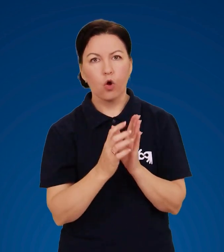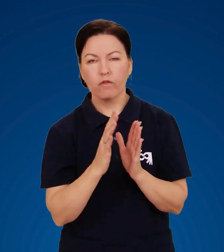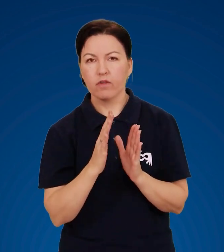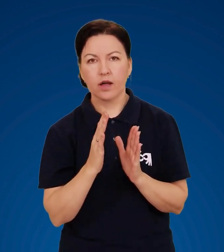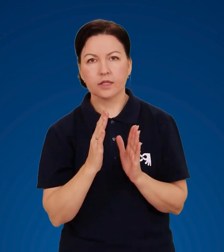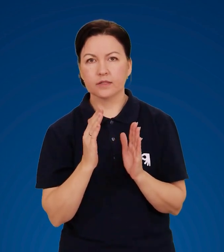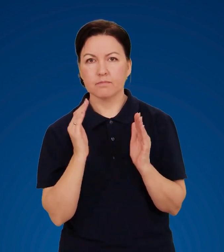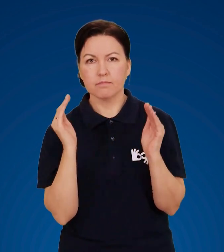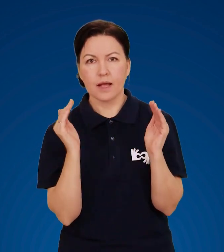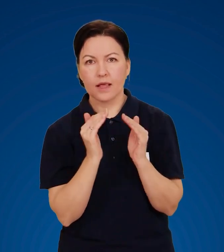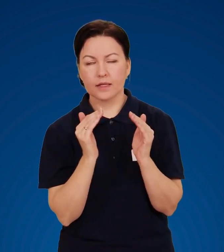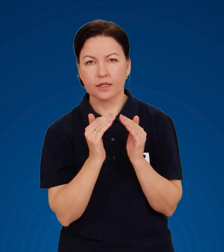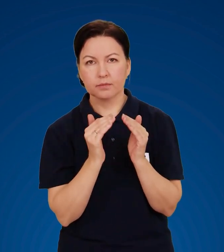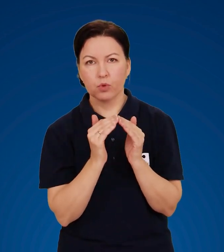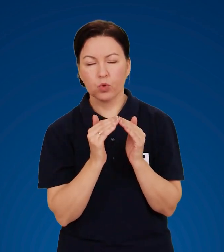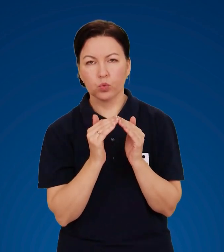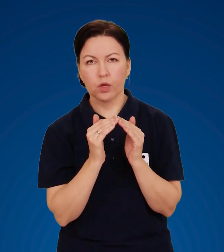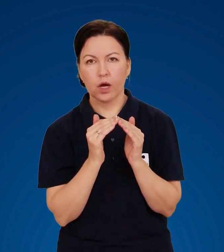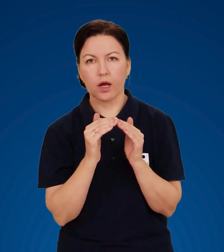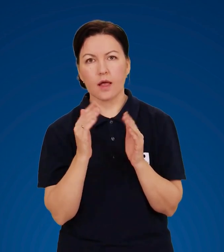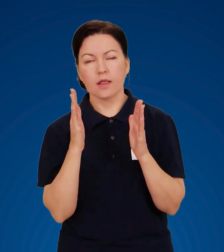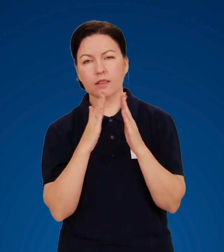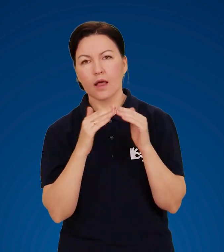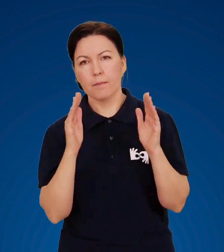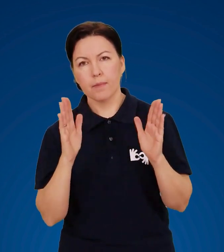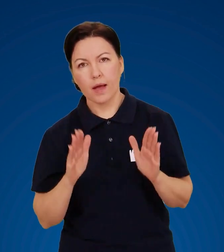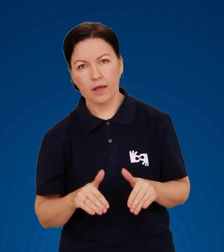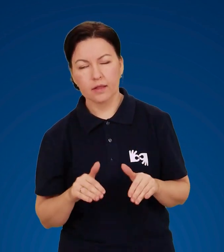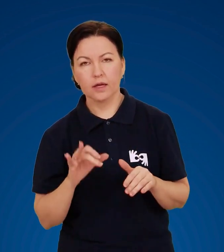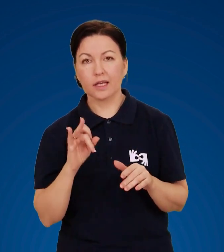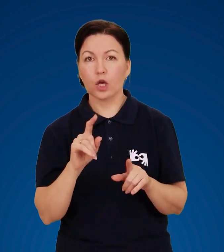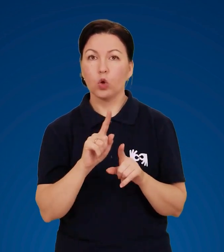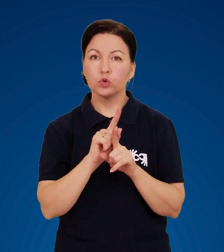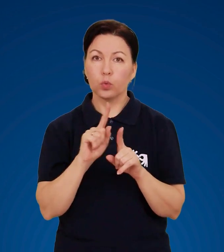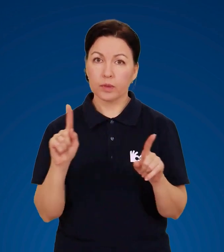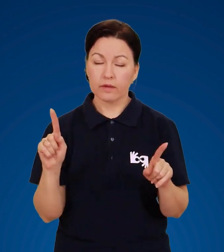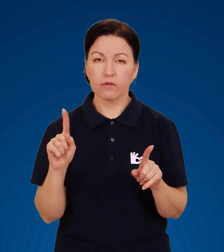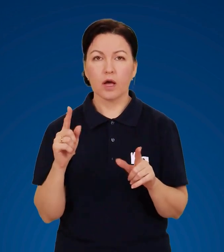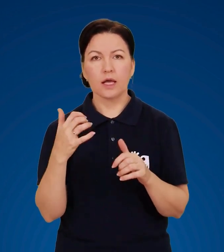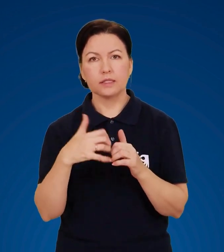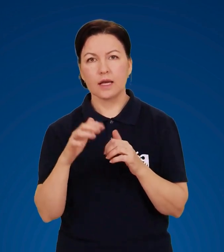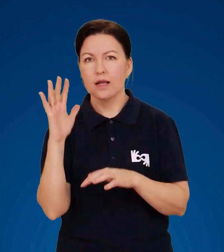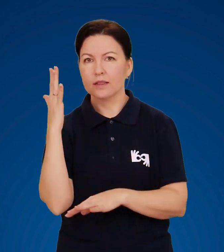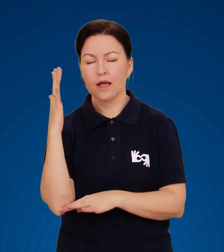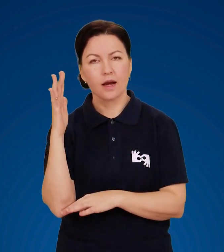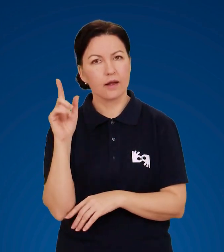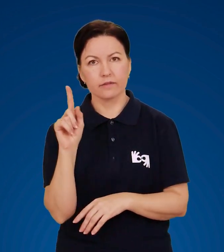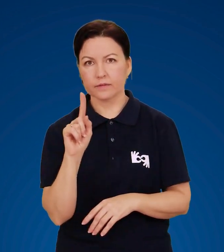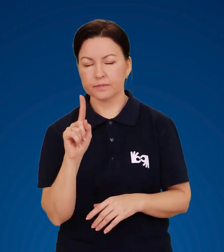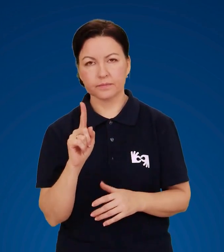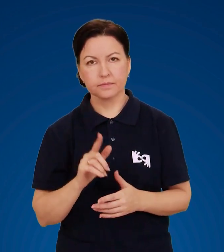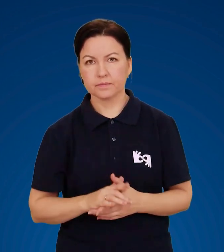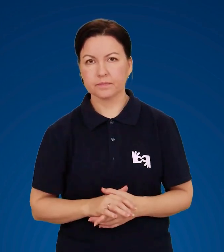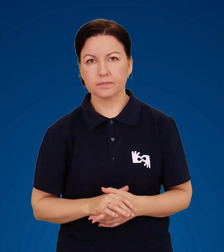не ховайтеся в невеликих спорудах, будинках, наметах і особливо серед дерев.